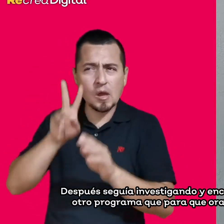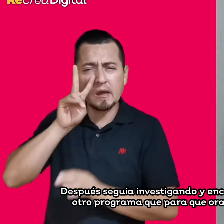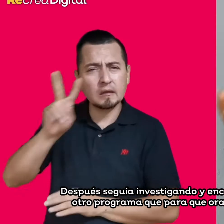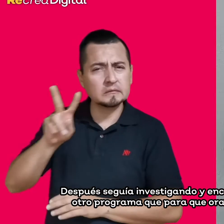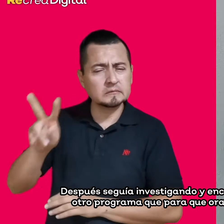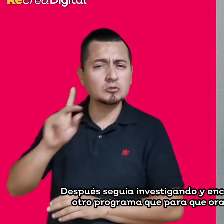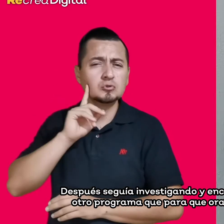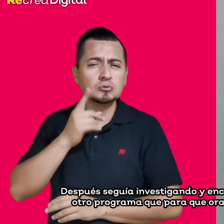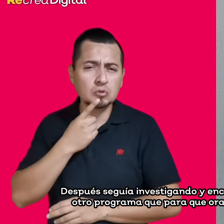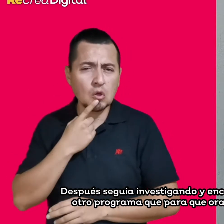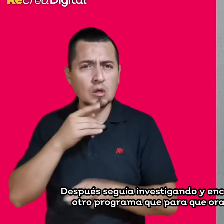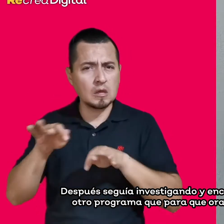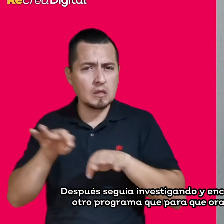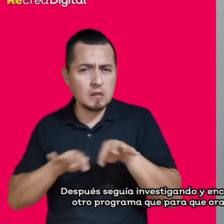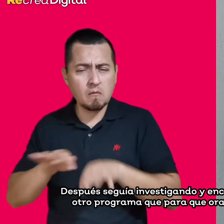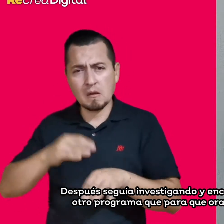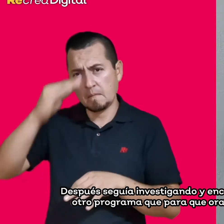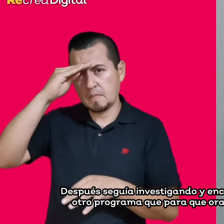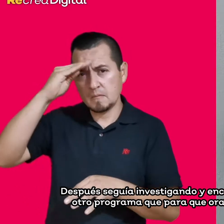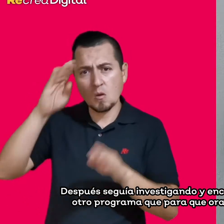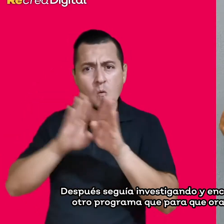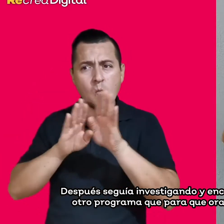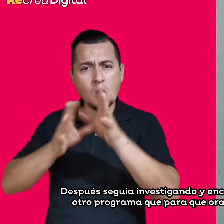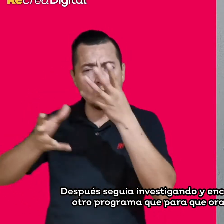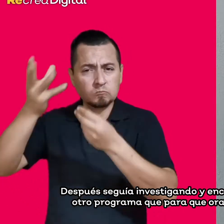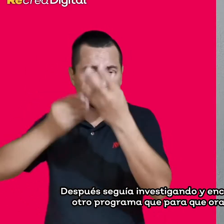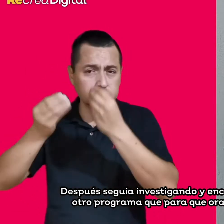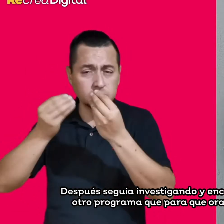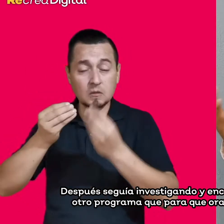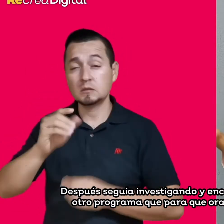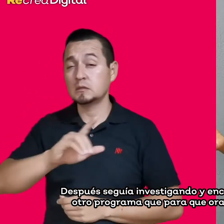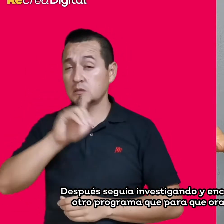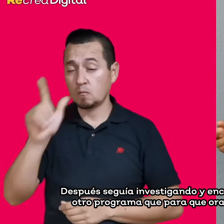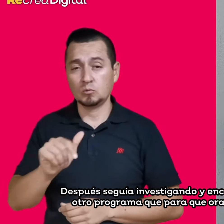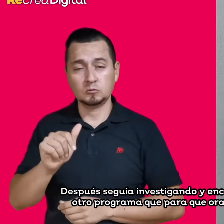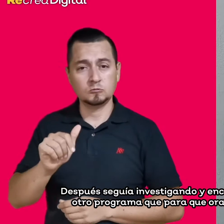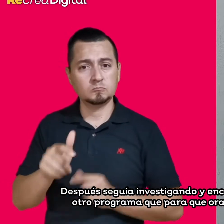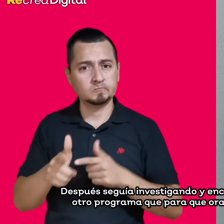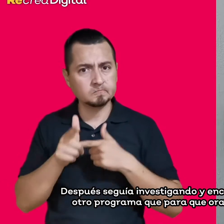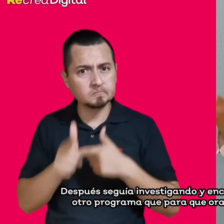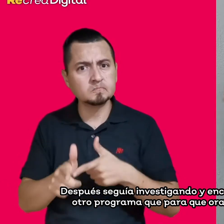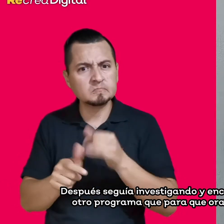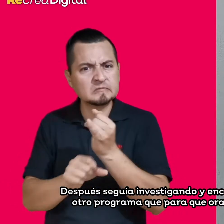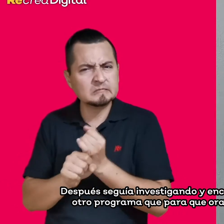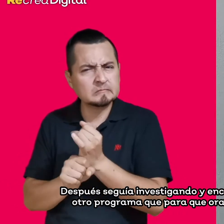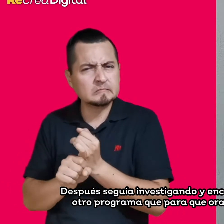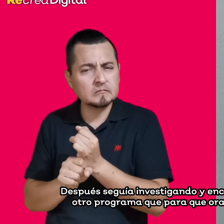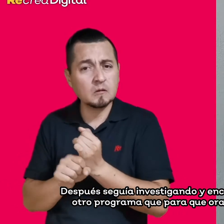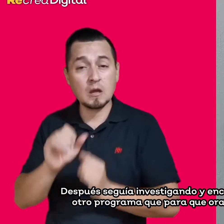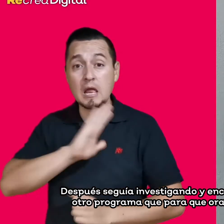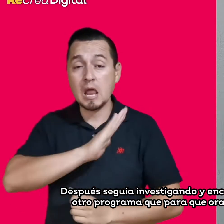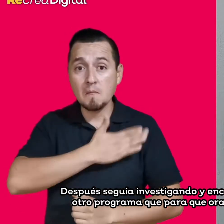Después seguía investigando y encontré que en España, otro lugar, otro programa, que para que